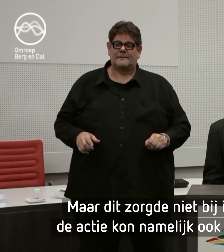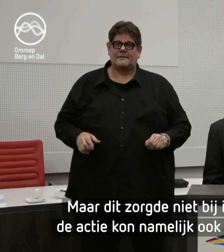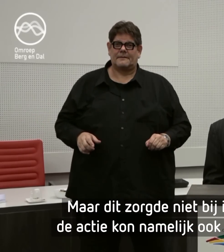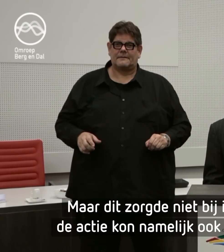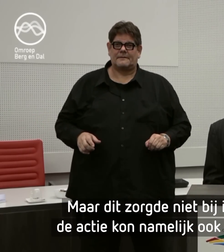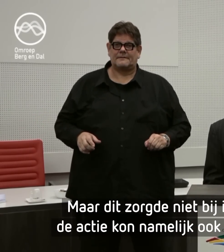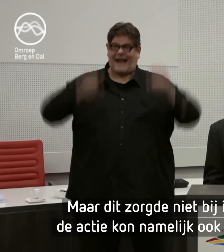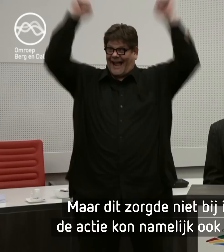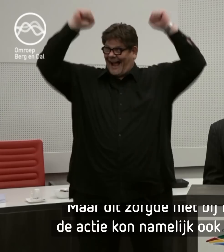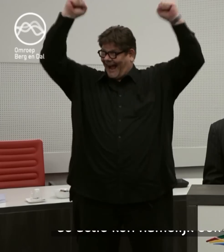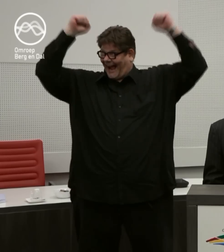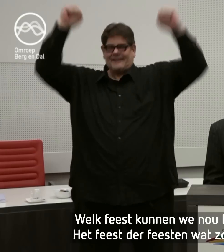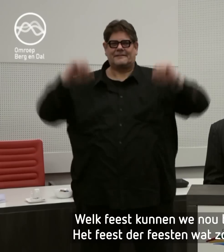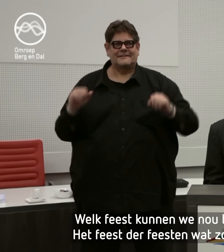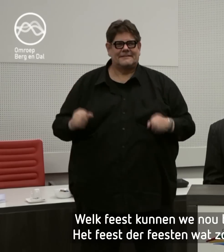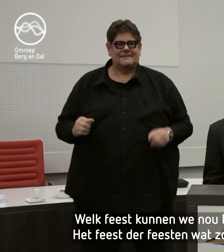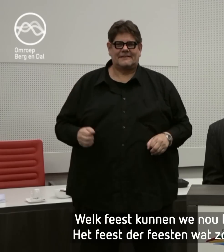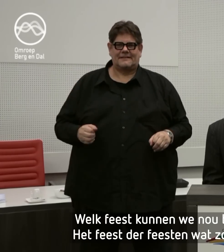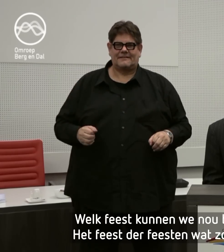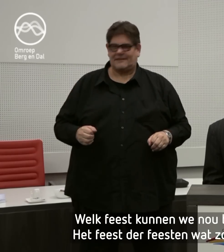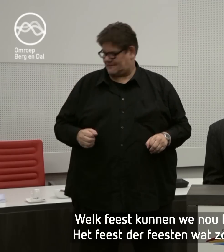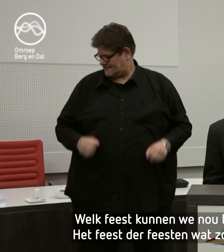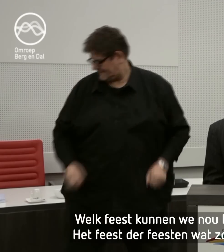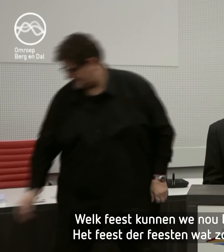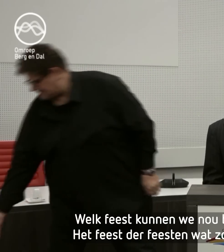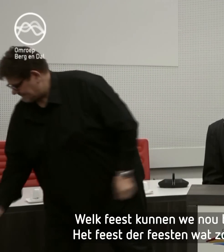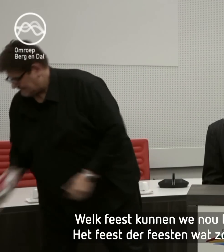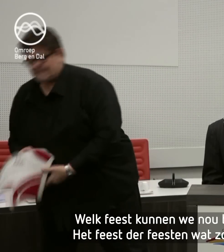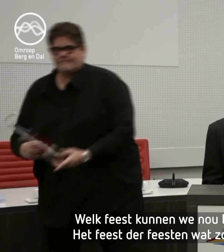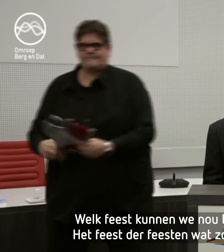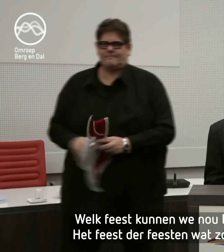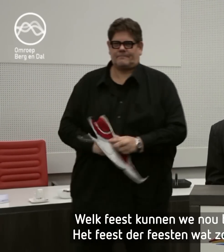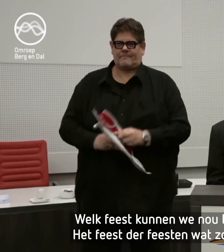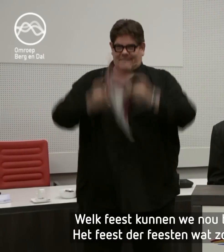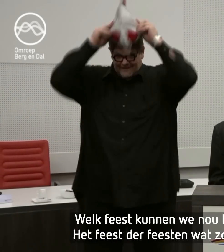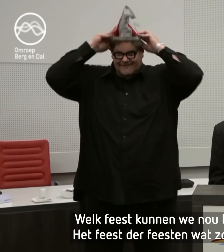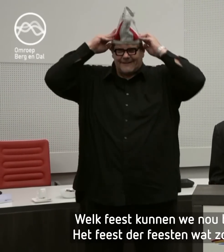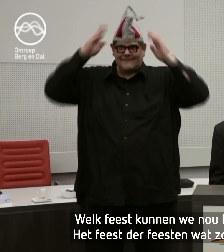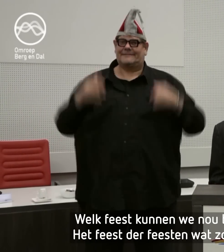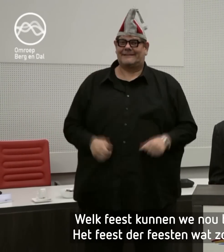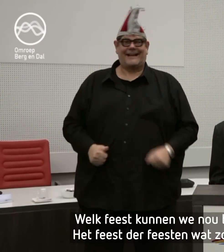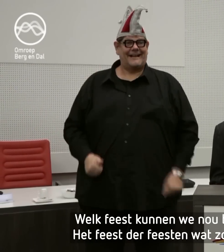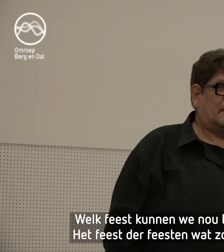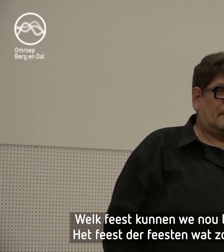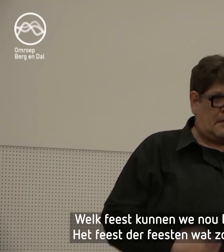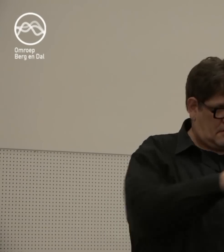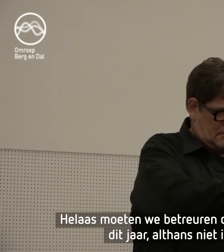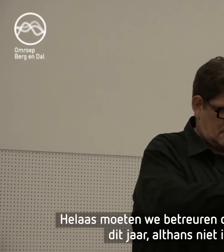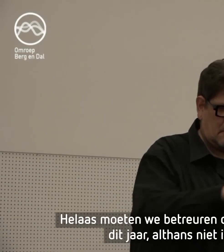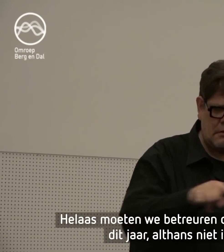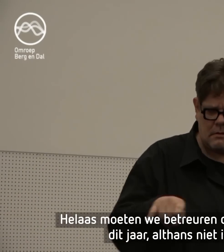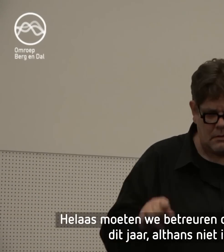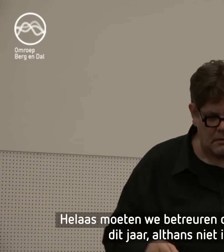aan het vieren van een mooi feest. En welk feest kunnen we nou beter vieren dan carnaval? Het feest daar feesten dat zo past bij onze gemeente.